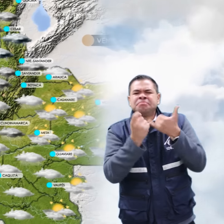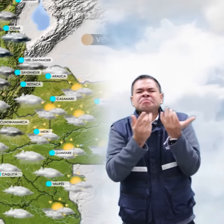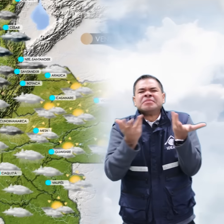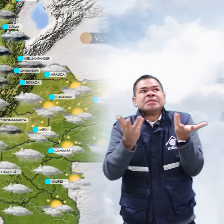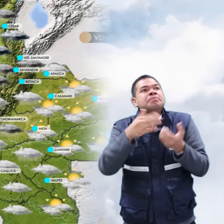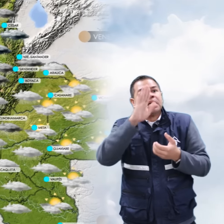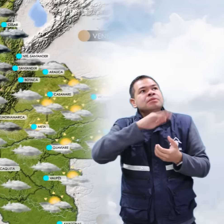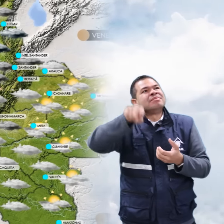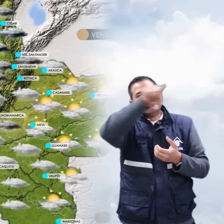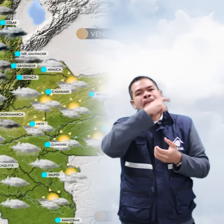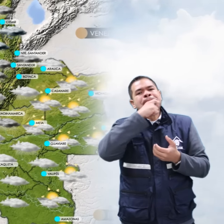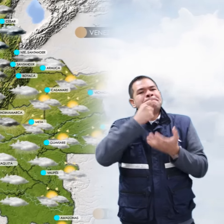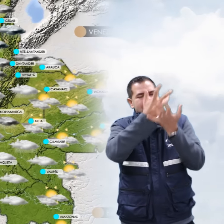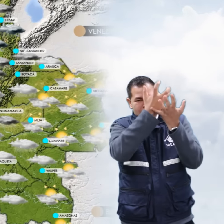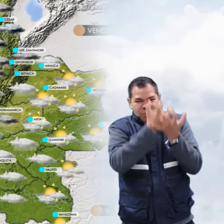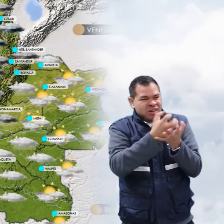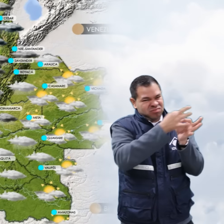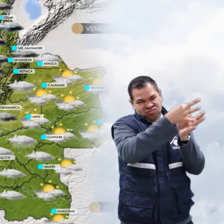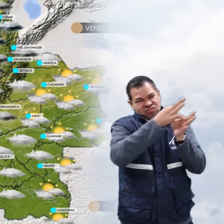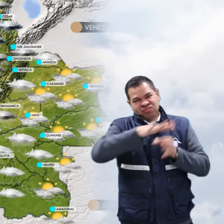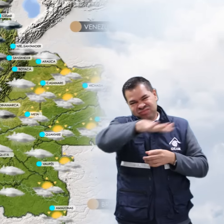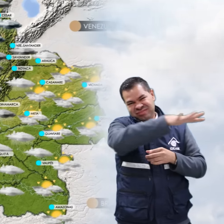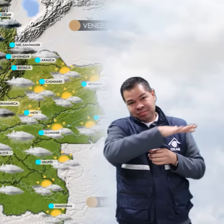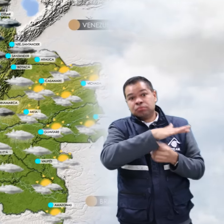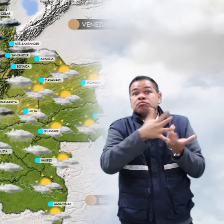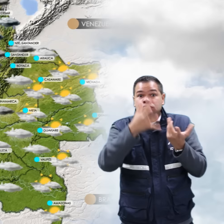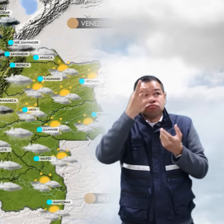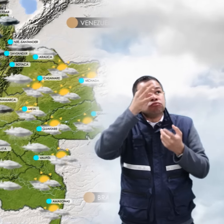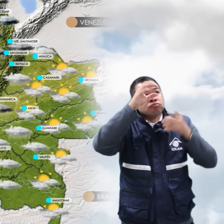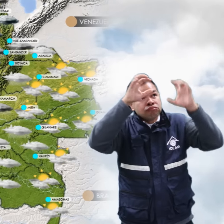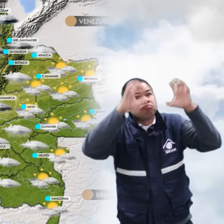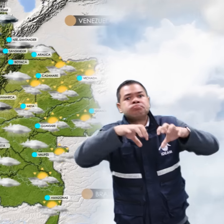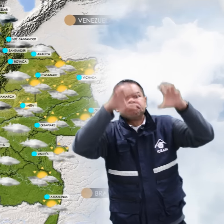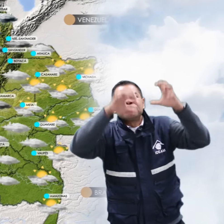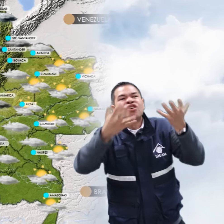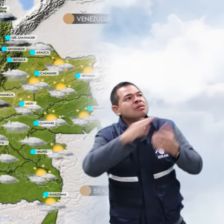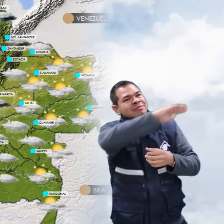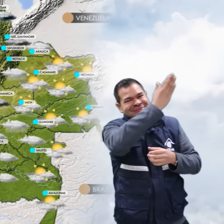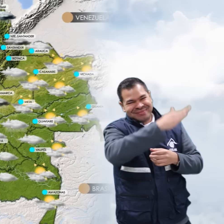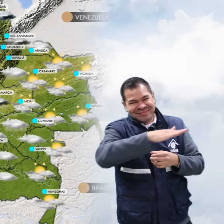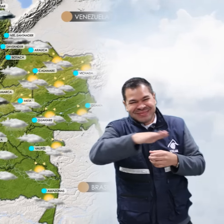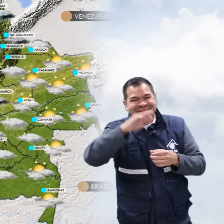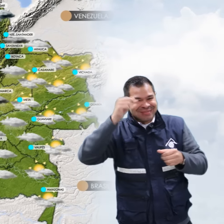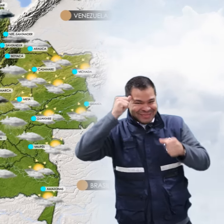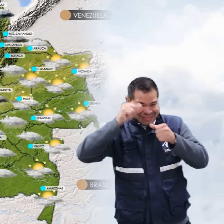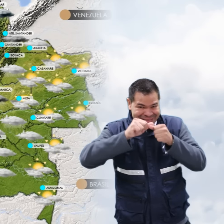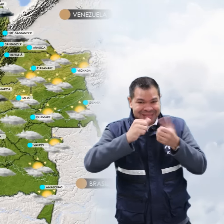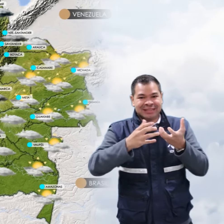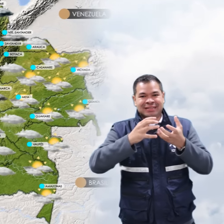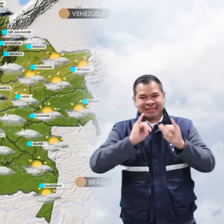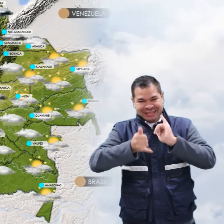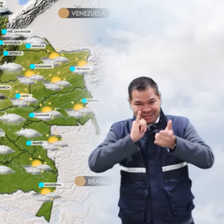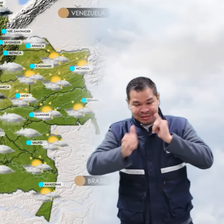condiciones secas en amplios sectores de la región, salvo por algunas lloviznas hacia sectores del Piedemonte de Arauca, Cazanare y